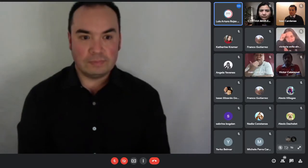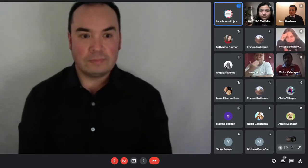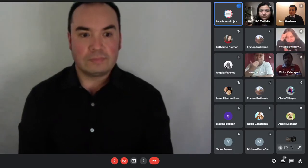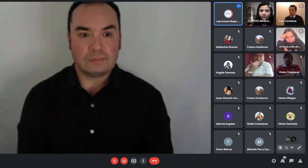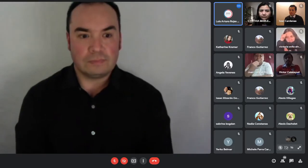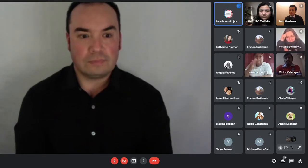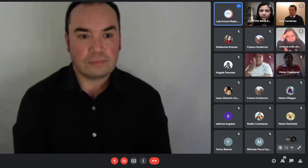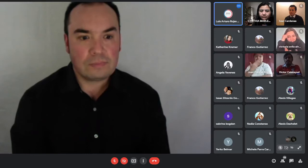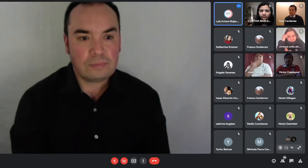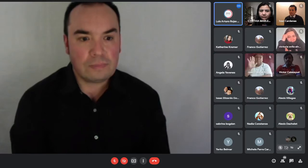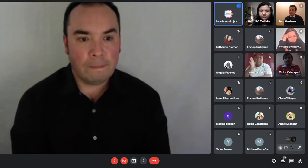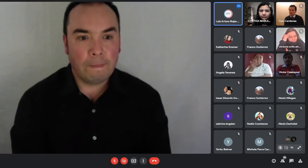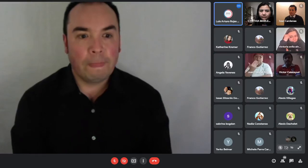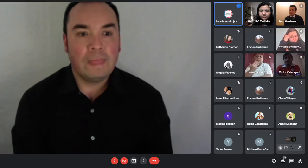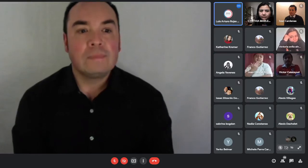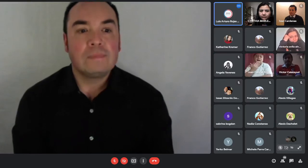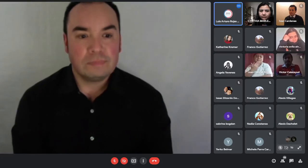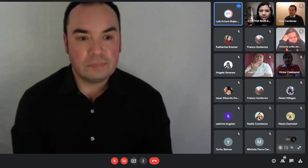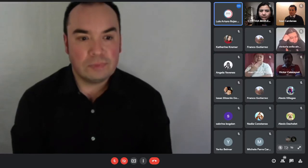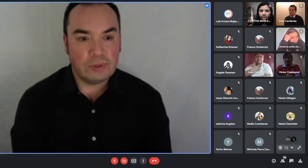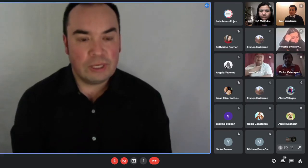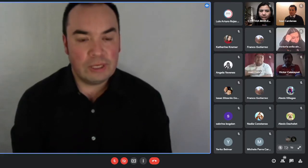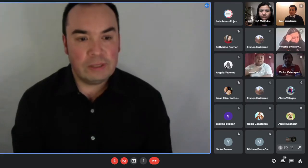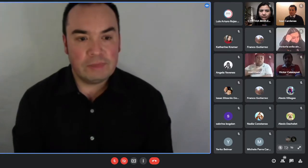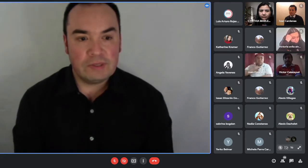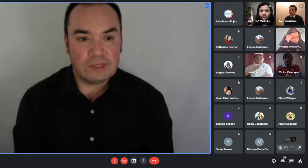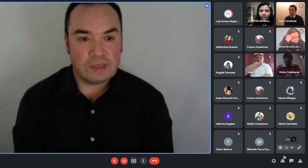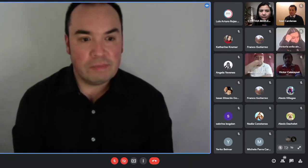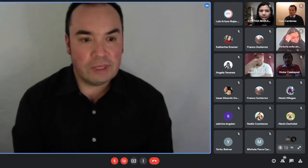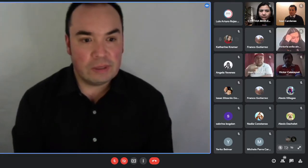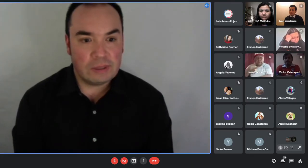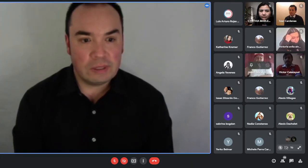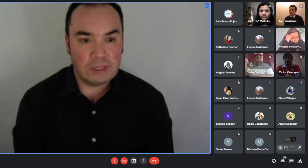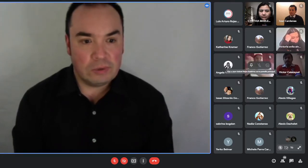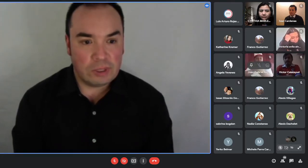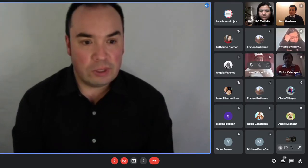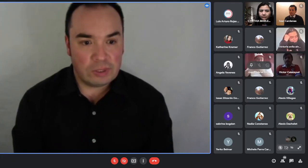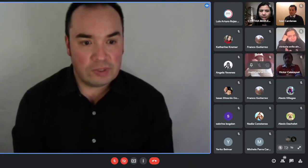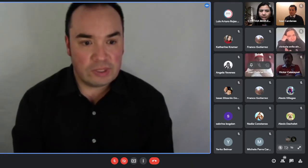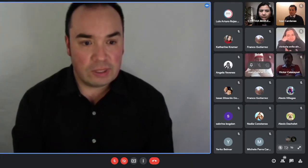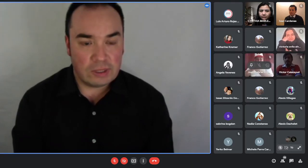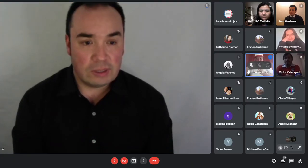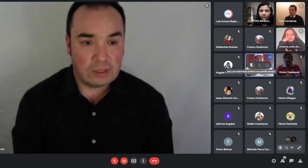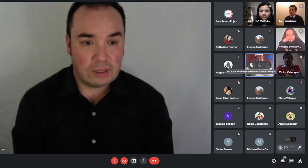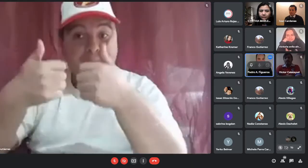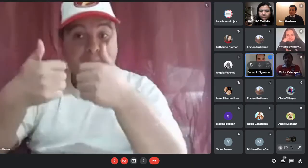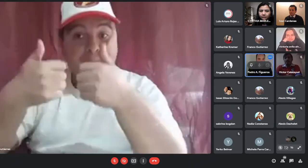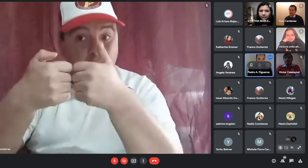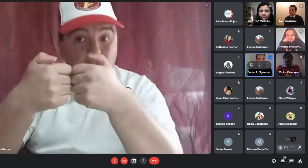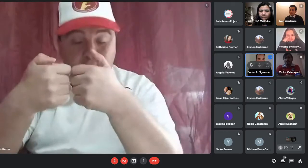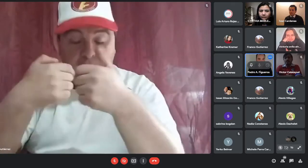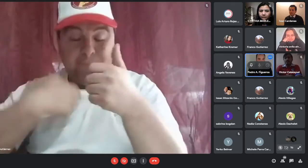ok me dice también yo quiero decir por ejemplo ¿qué pasa con mi pareja?